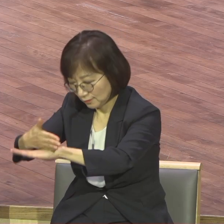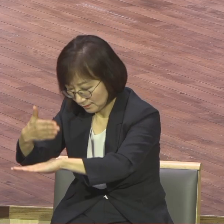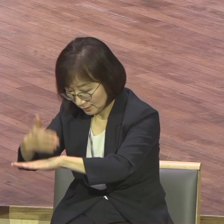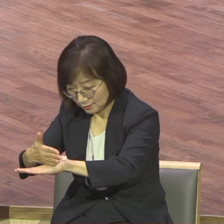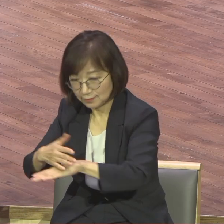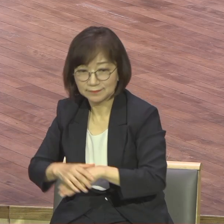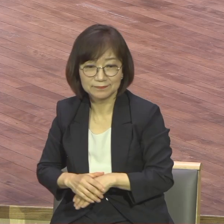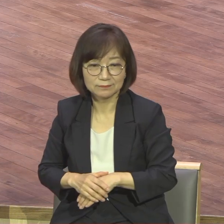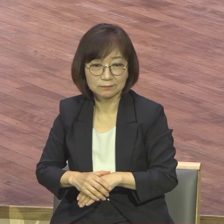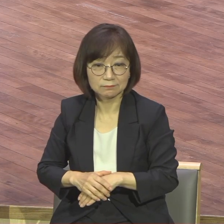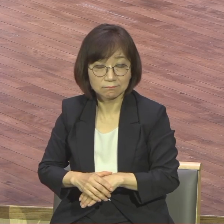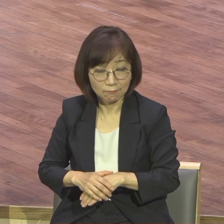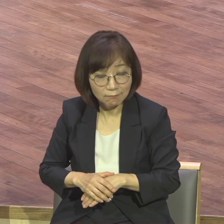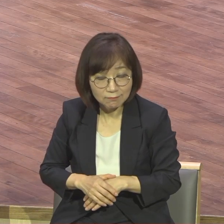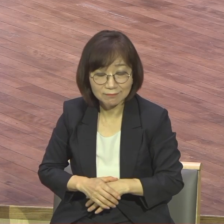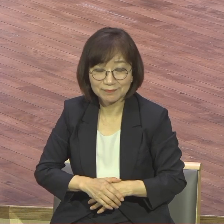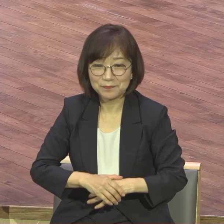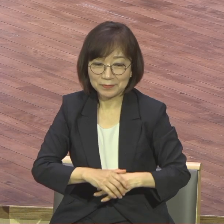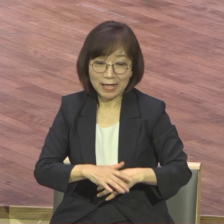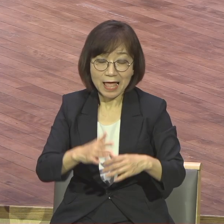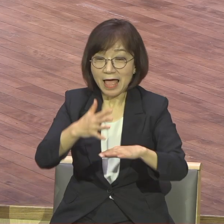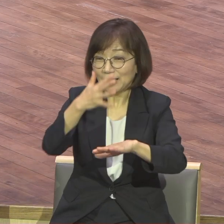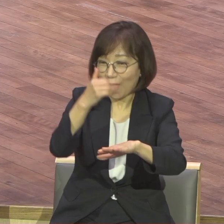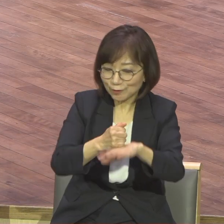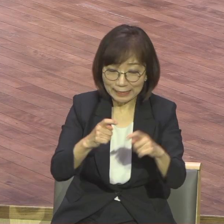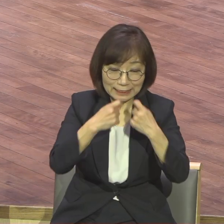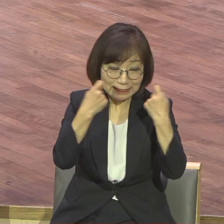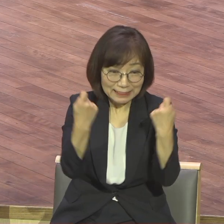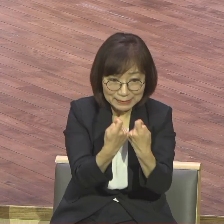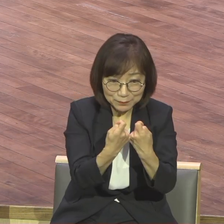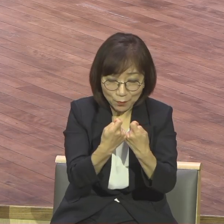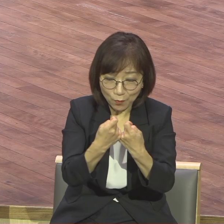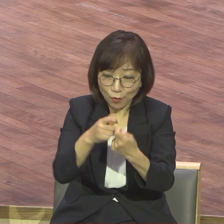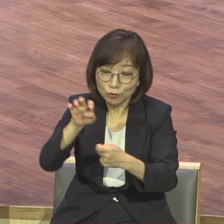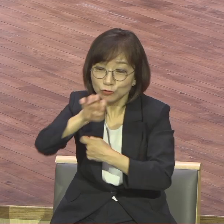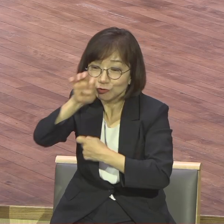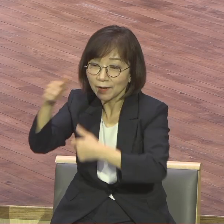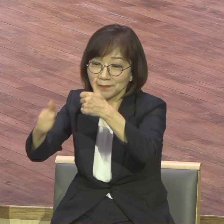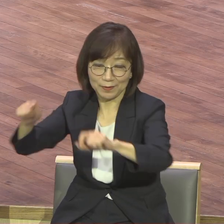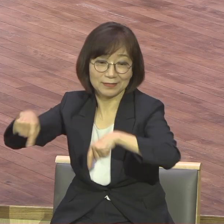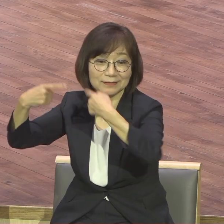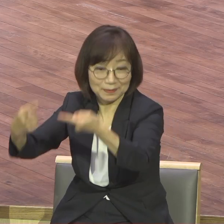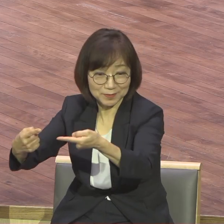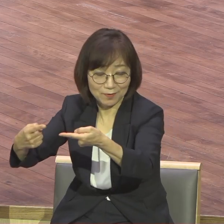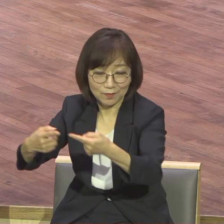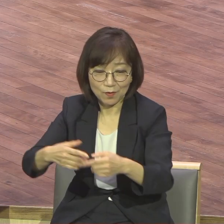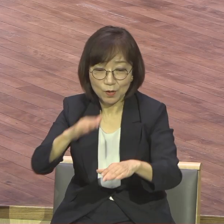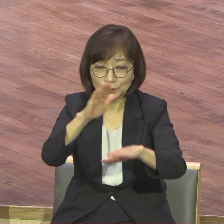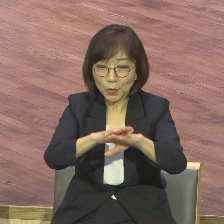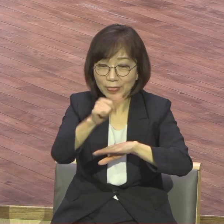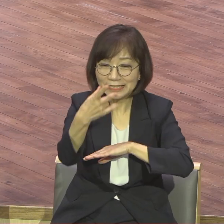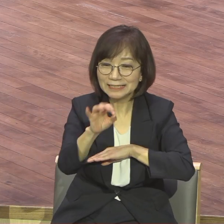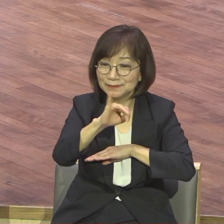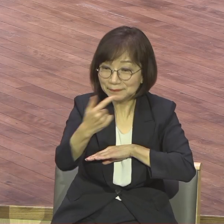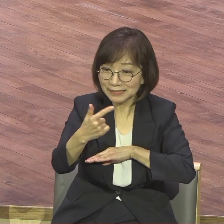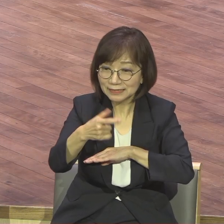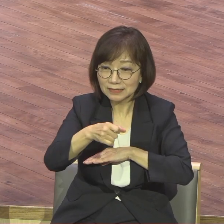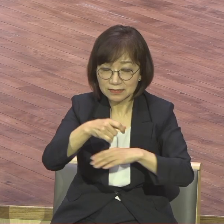결과적으로 토트넘도 유럽 챔피언 리그에 준출하게 되고 손흥민 또 덕점왕이 오르노니 두 마리 토끼 다 잡아버린 거예요